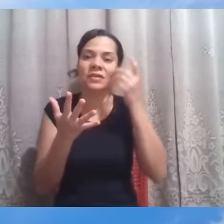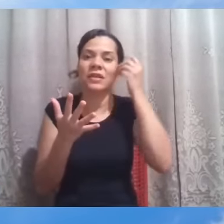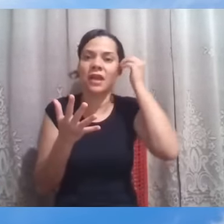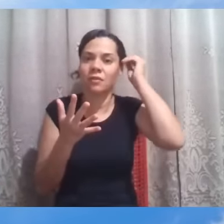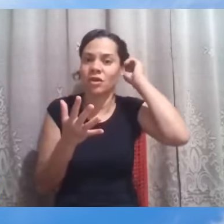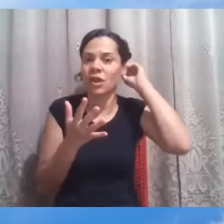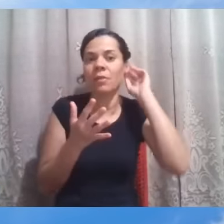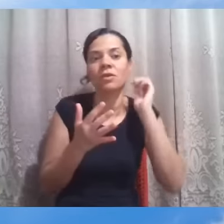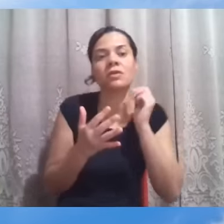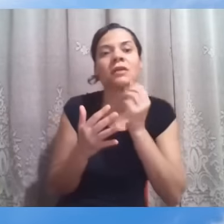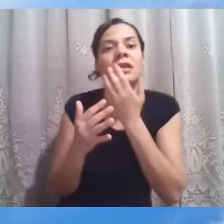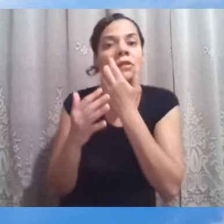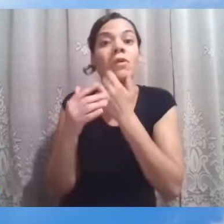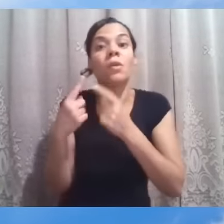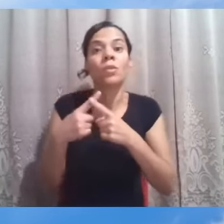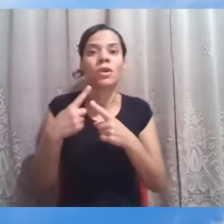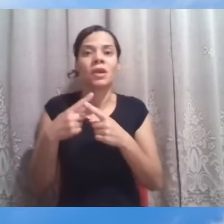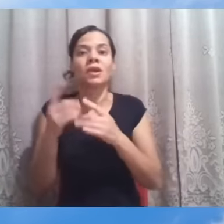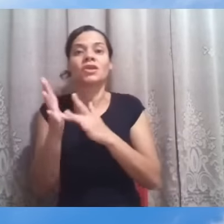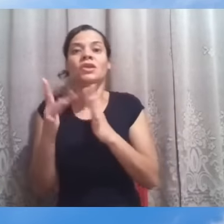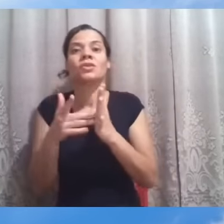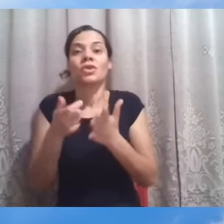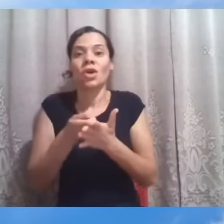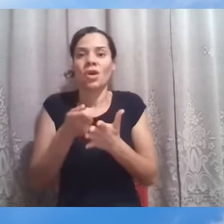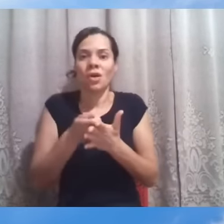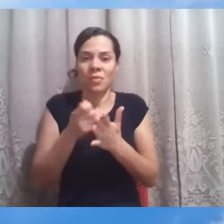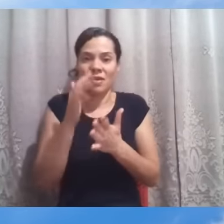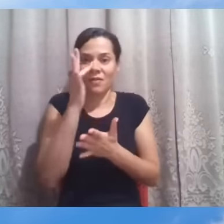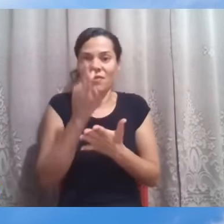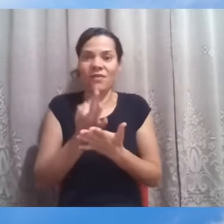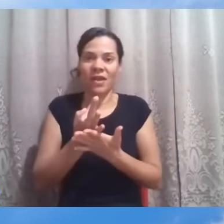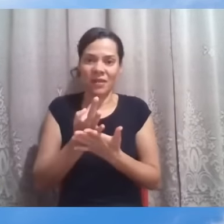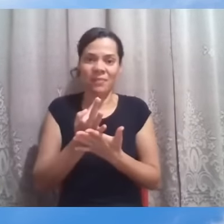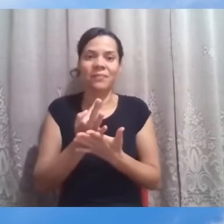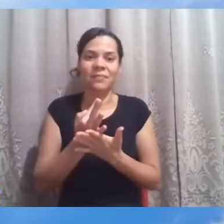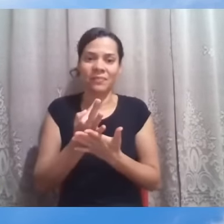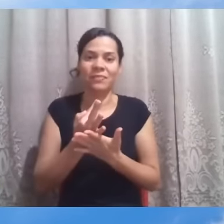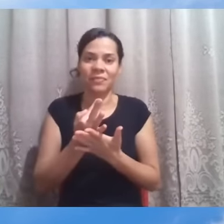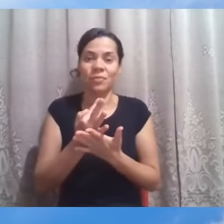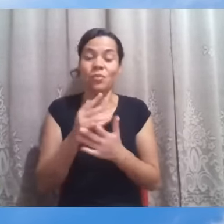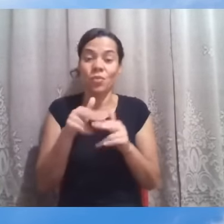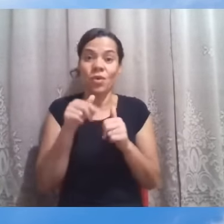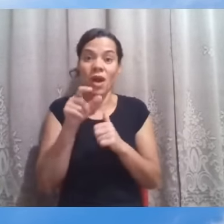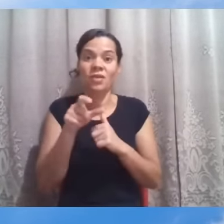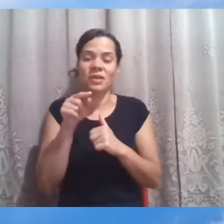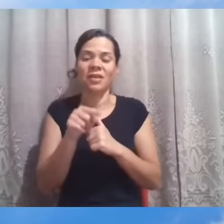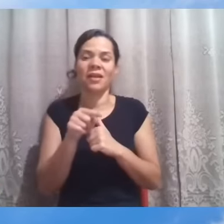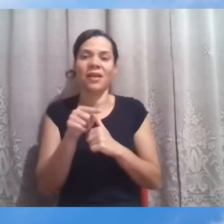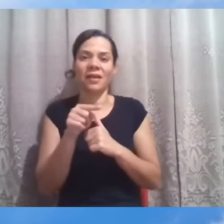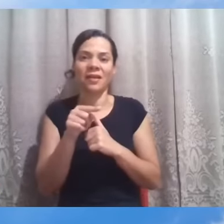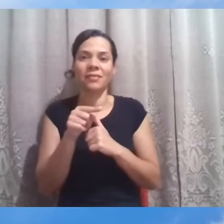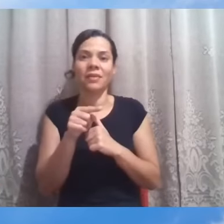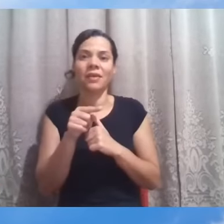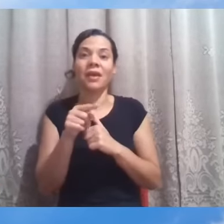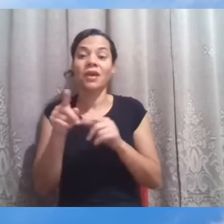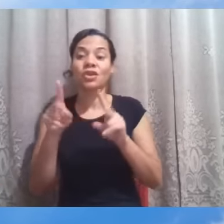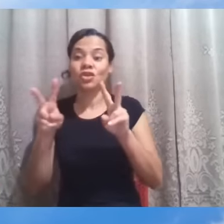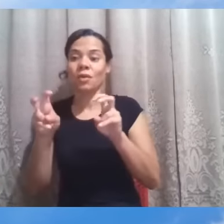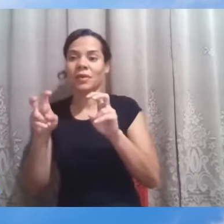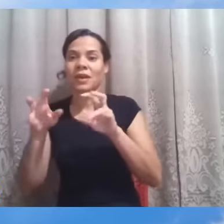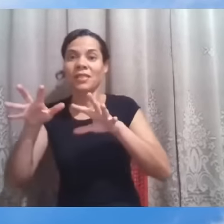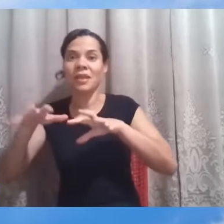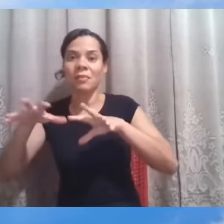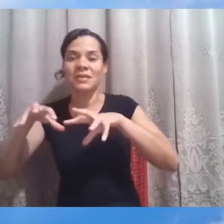a fé. Onde está a vossa fé na tempestade? No caso dela, ela soube varar a tempestade, então Jesus